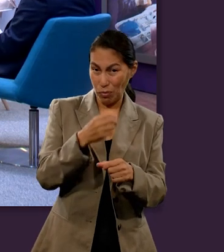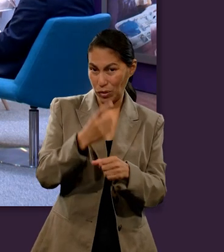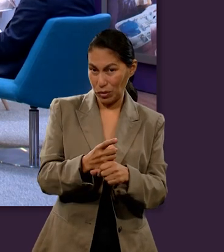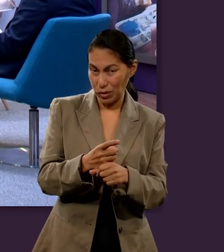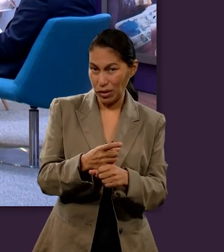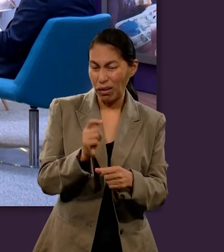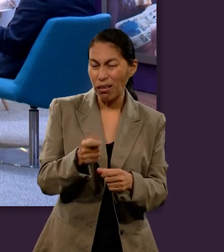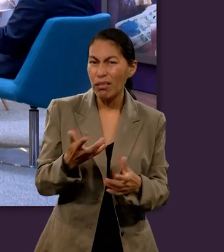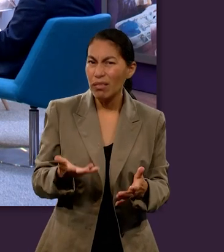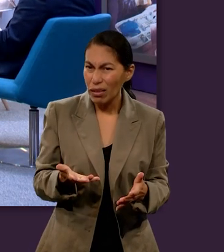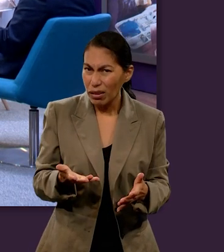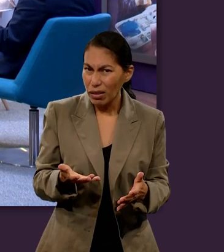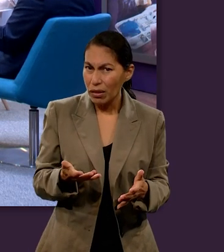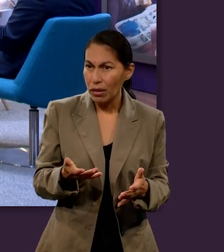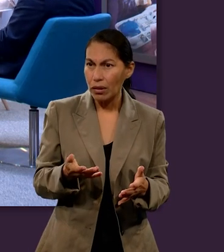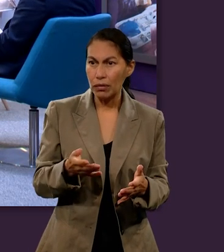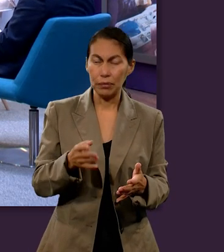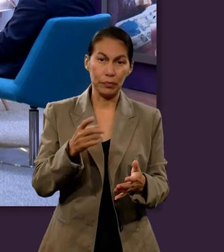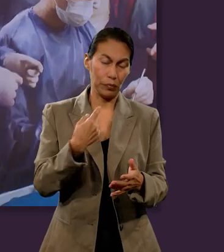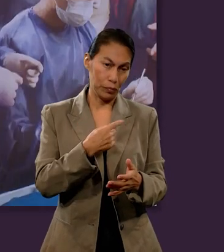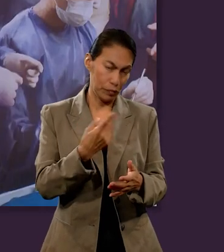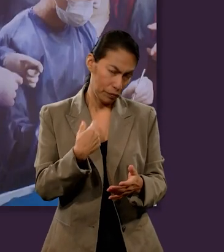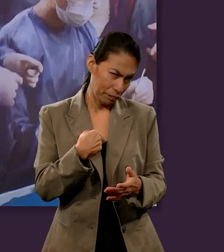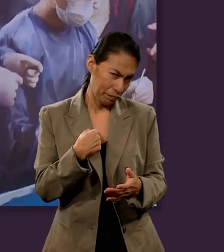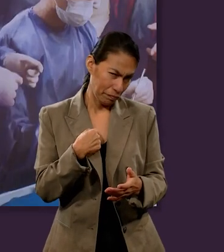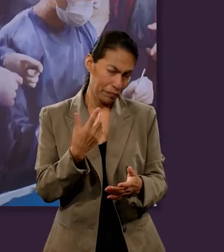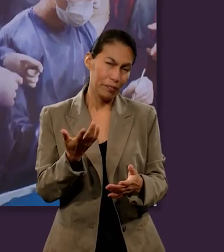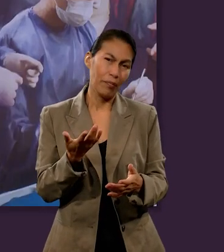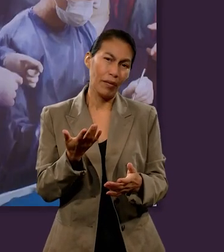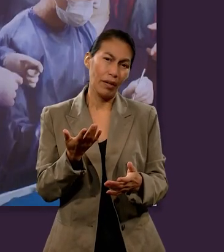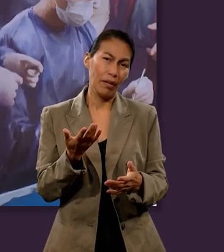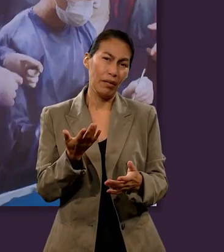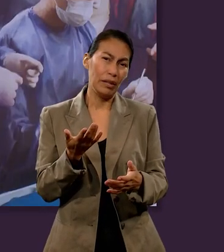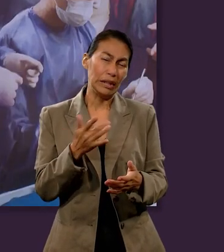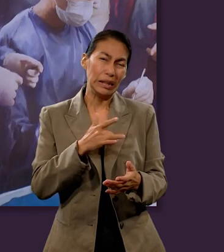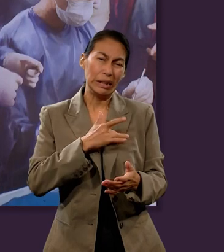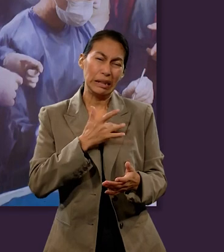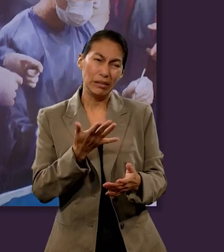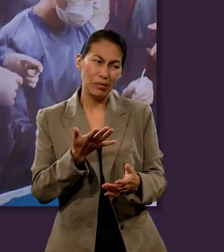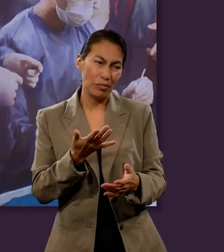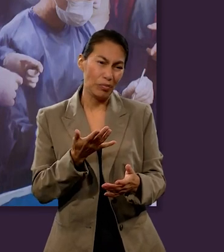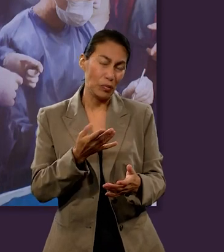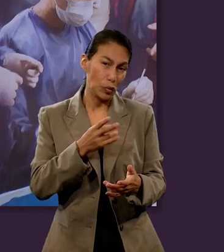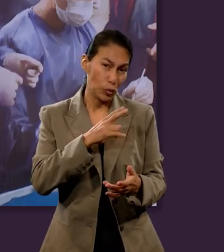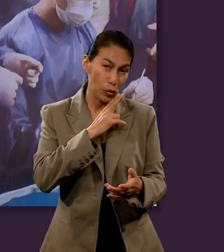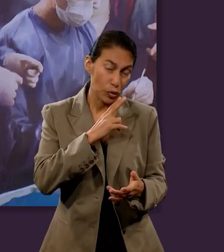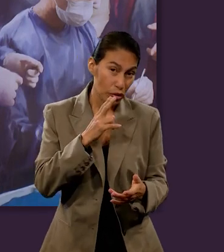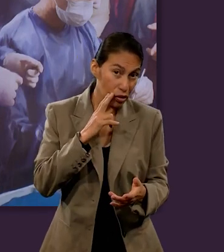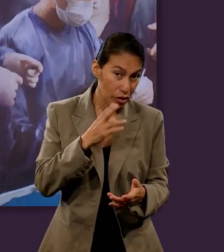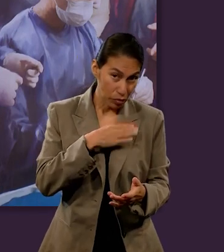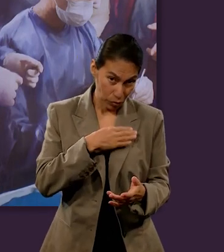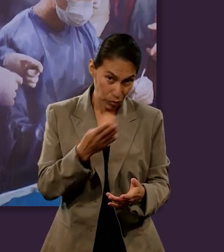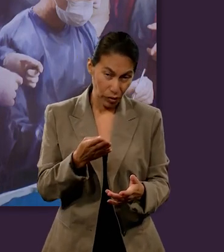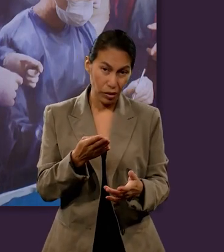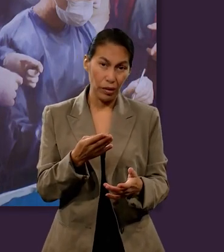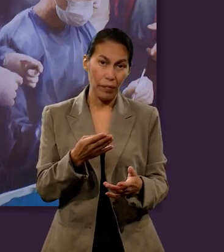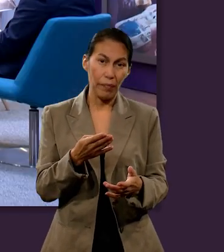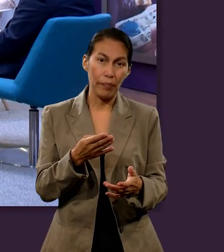oportunidad que de ellos. Entonces, lo que a mí me hace eso, que sea una buena noticia,